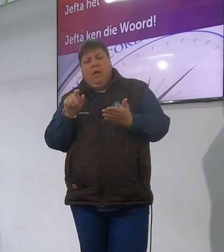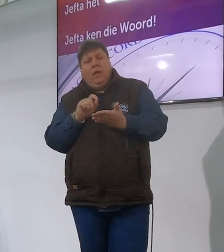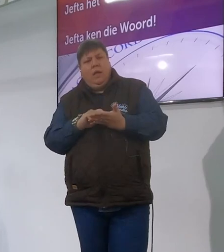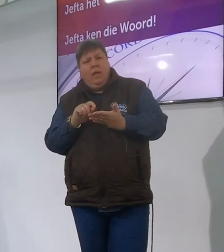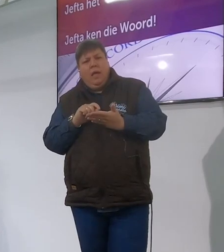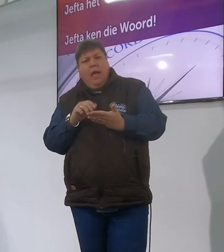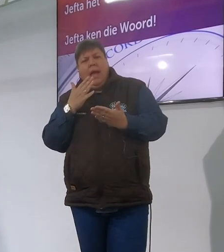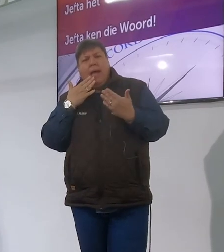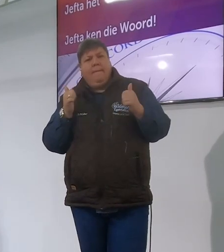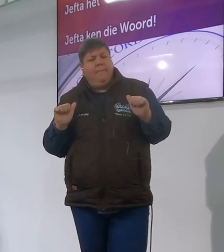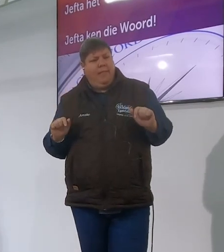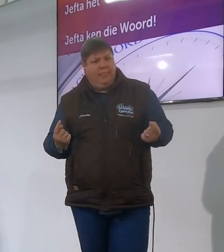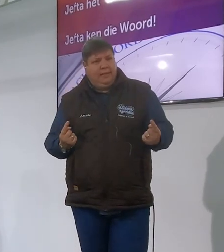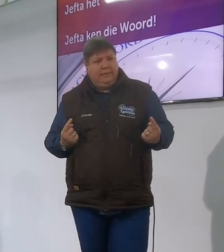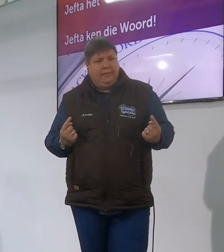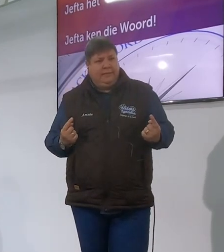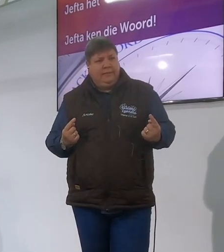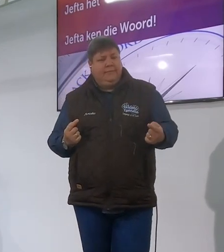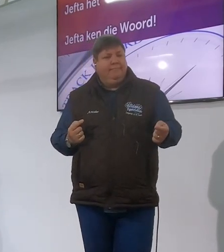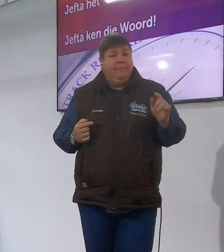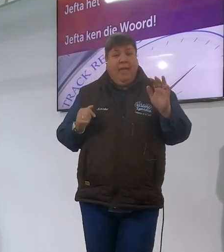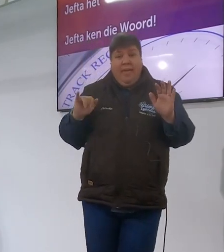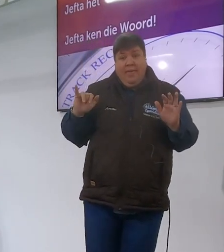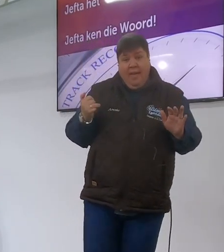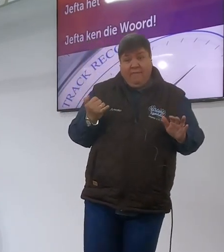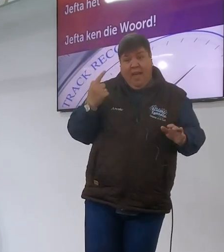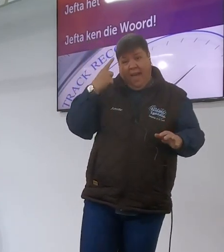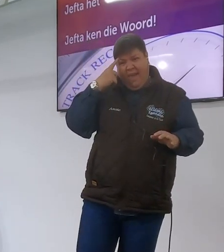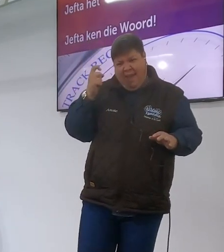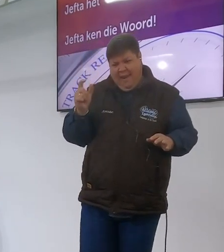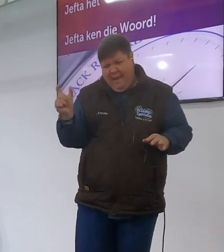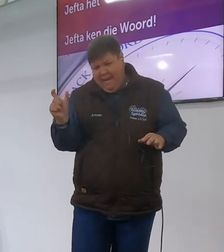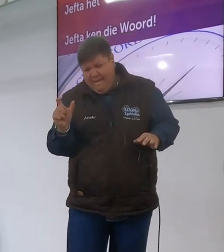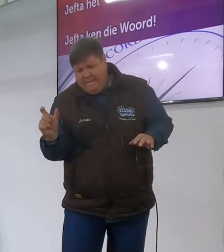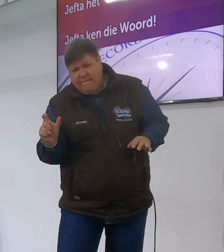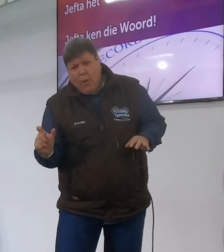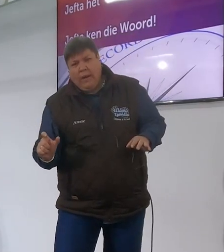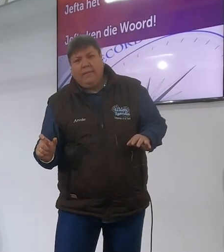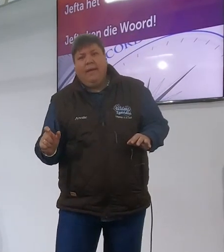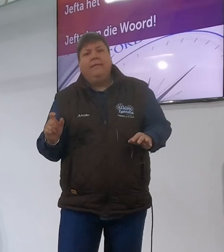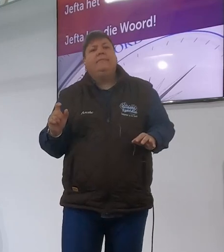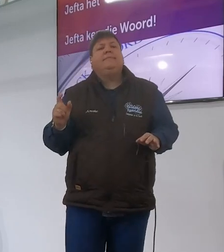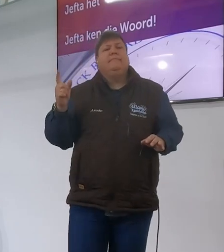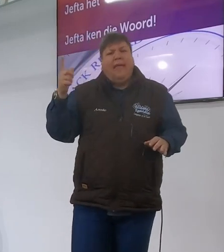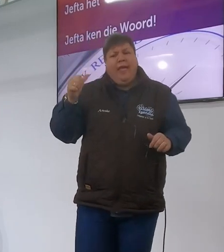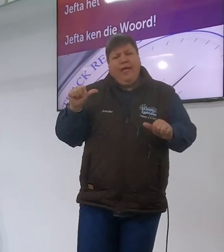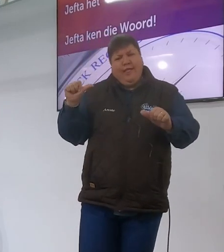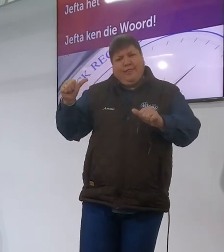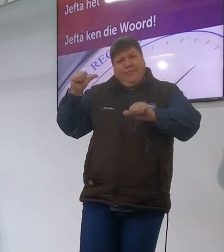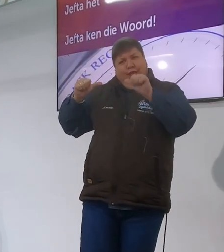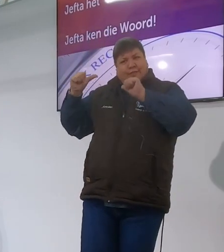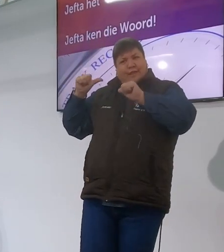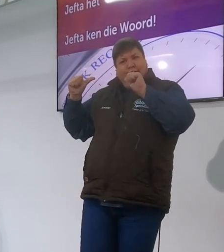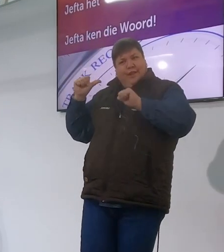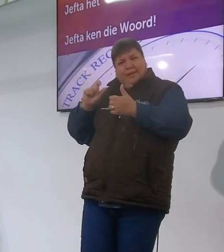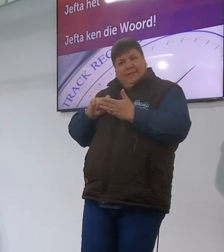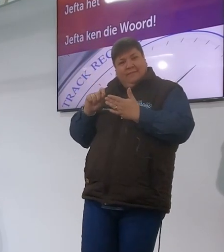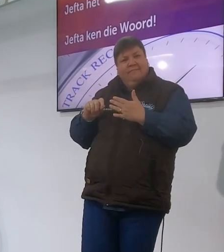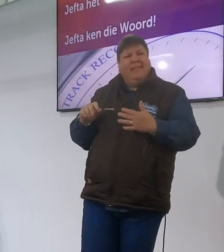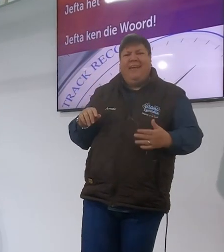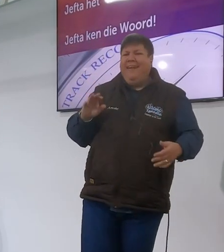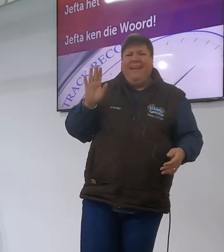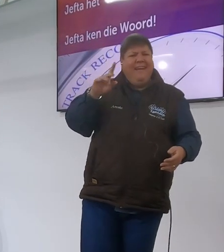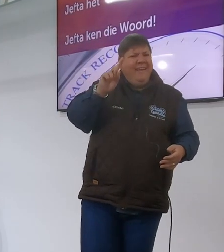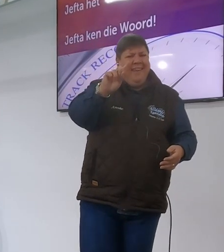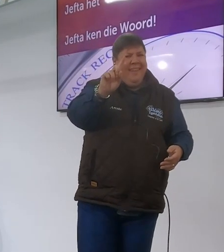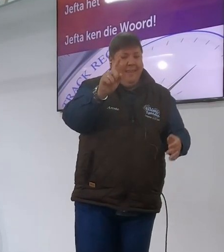hier is die geheim wat ek en jy moet weet is jy het daar die woord gekend hy het die toedag gekend hy kon teruggaan en hy kon teruggaan en hy sê wacht, jy het goed